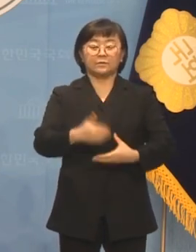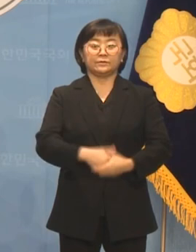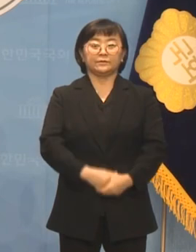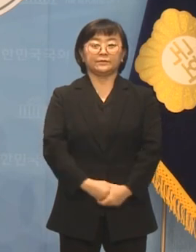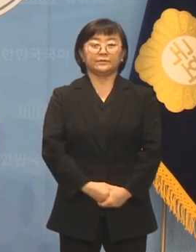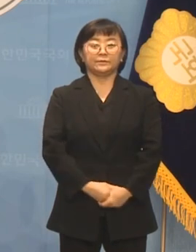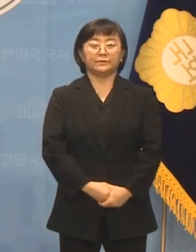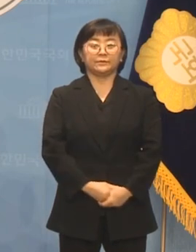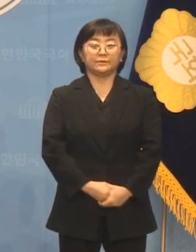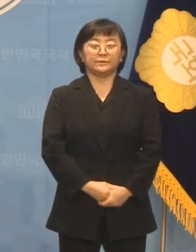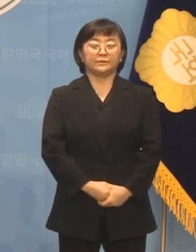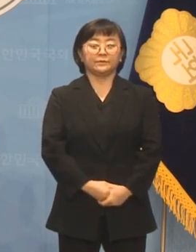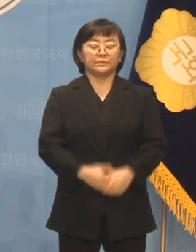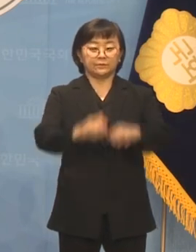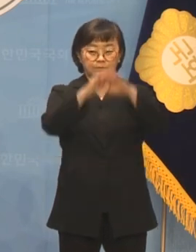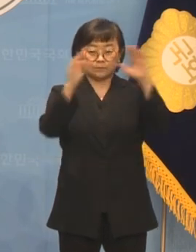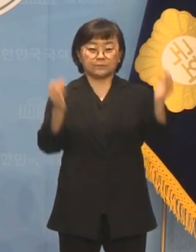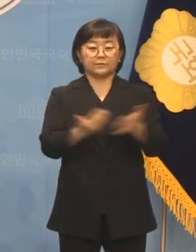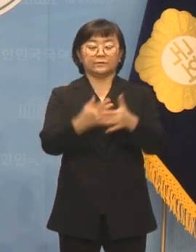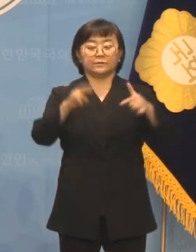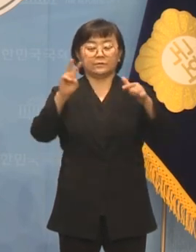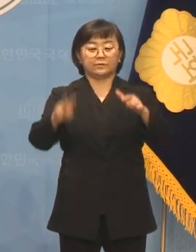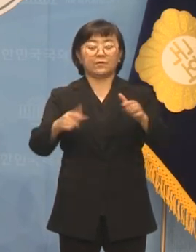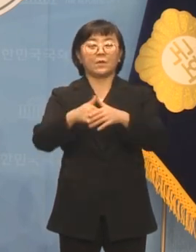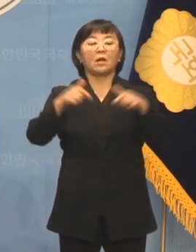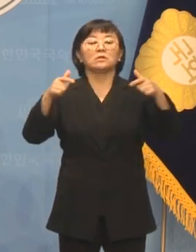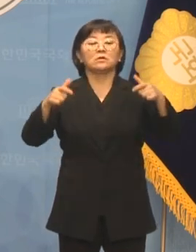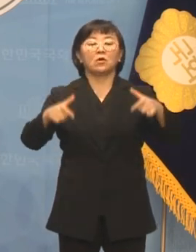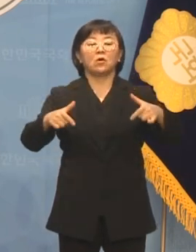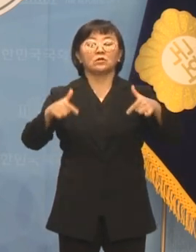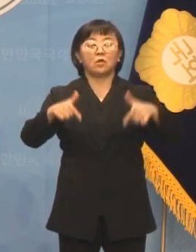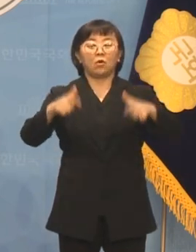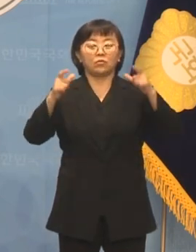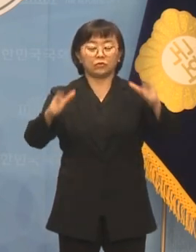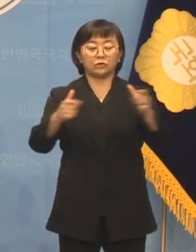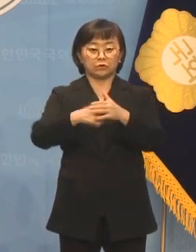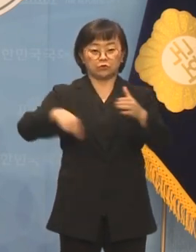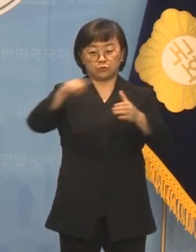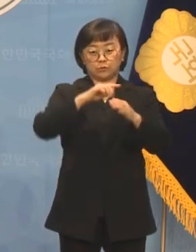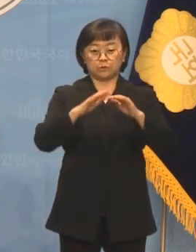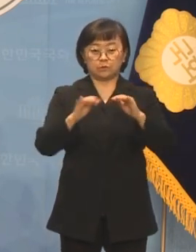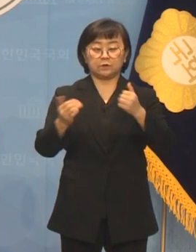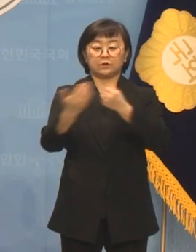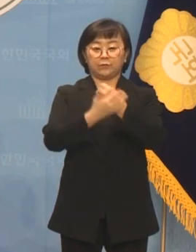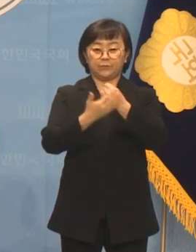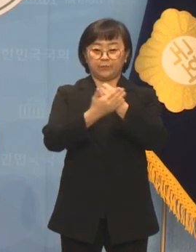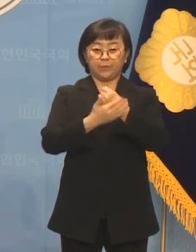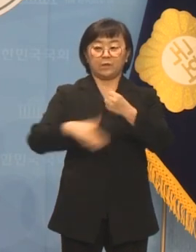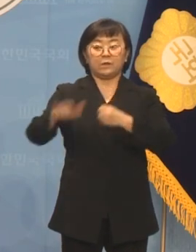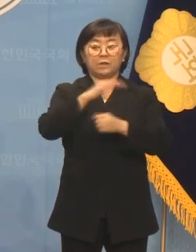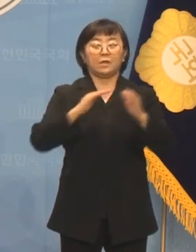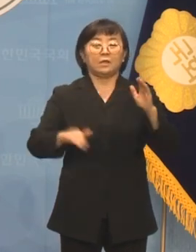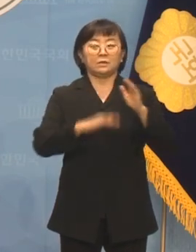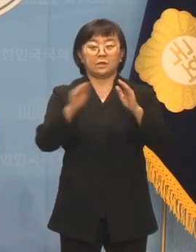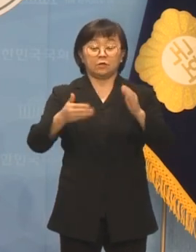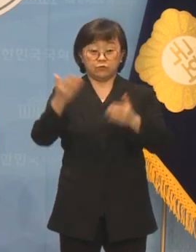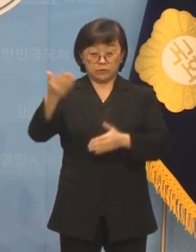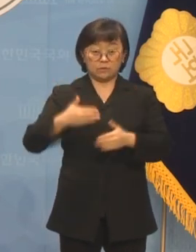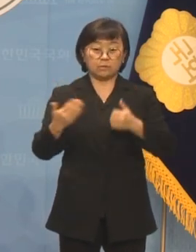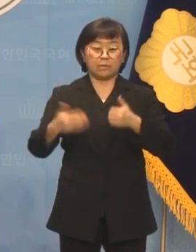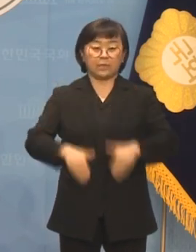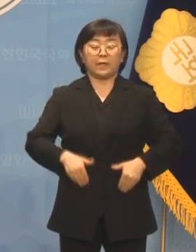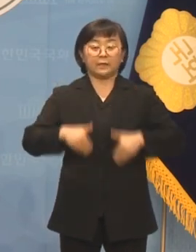모두 인천 서구울 주민 여러분 덕분입니다. 저희 가정에 내밀어 주신